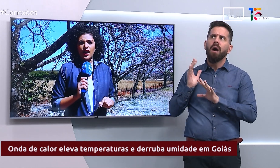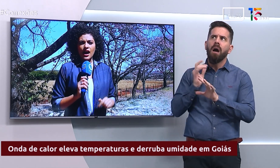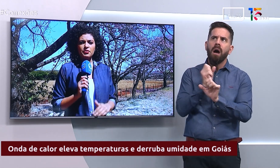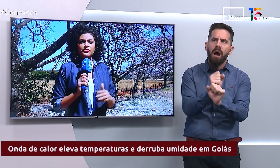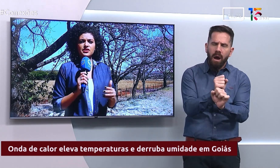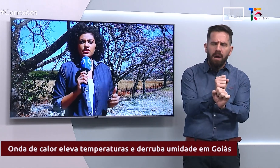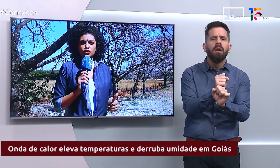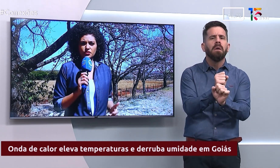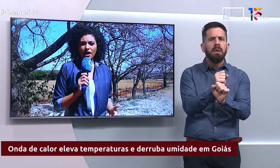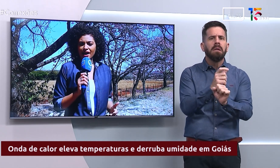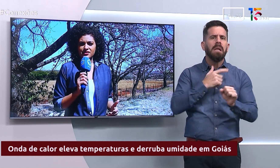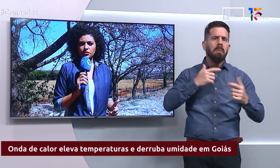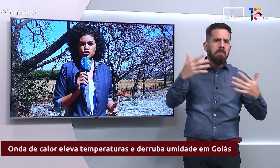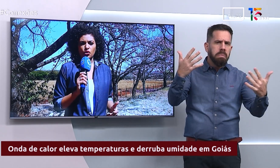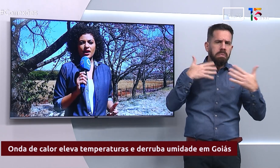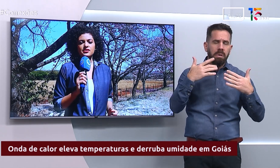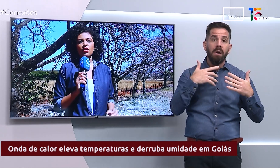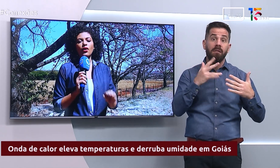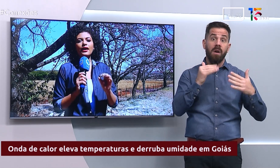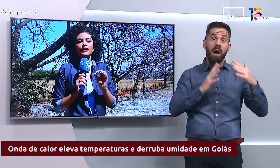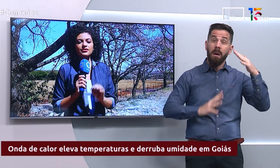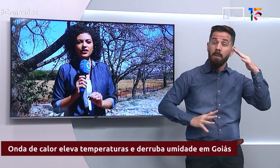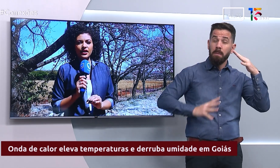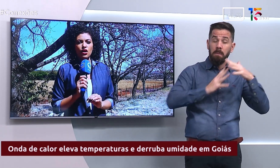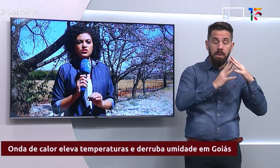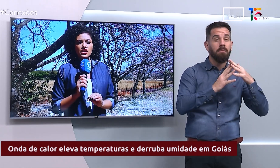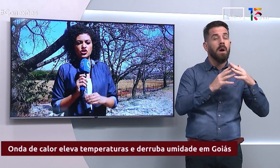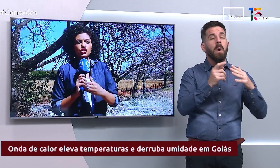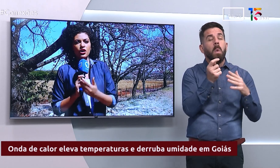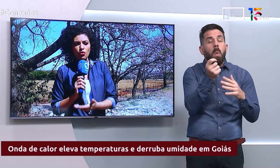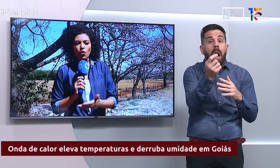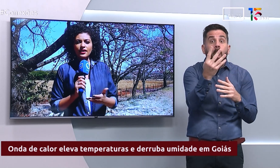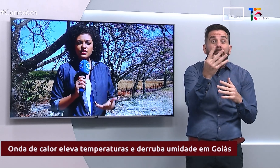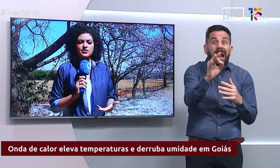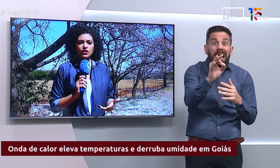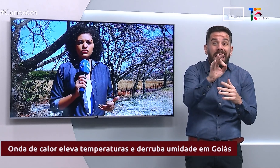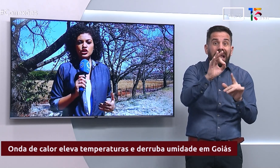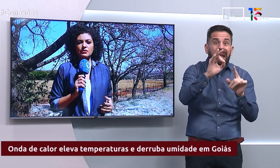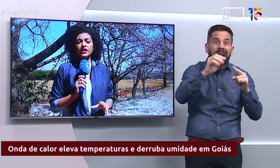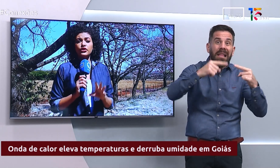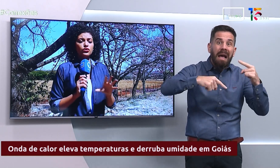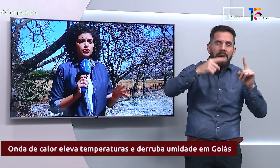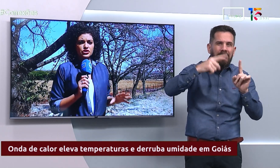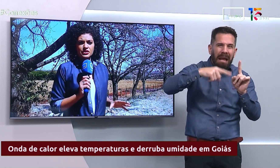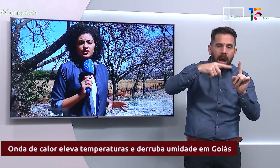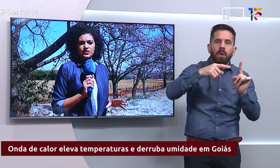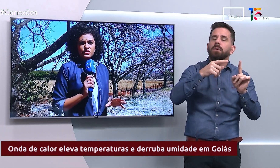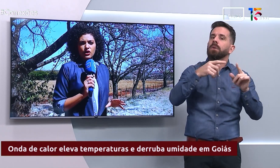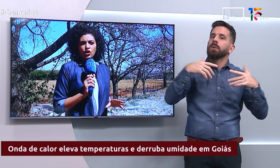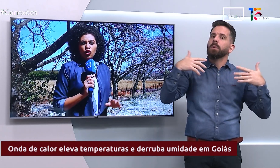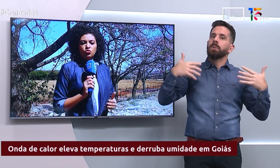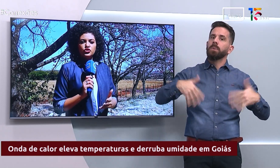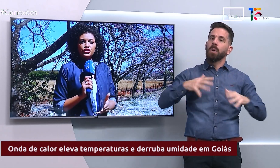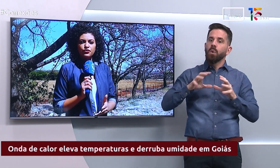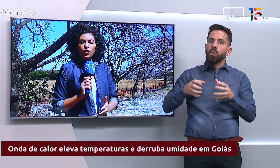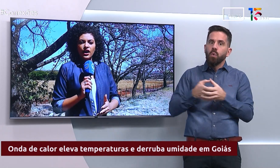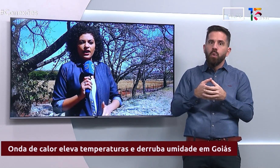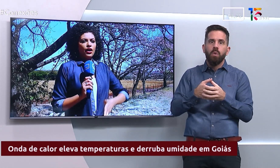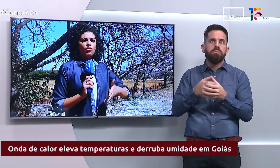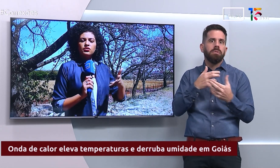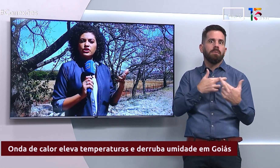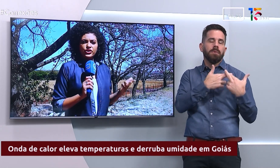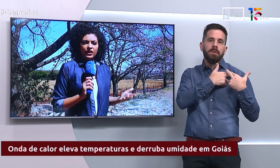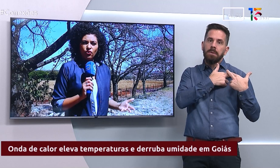ano, a previsão de máxima de quase 40 graus chamou a atenção de meteorologistas. O motivo